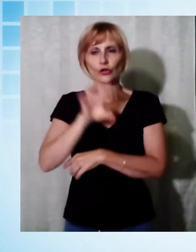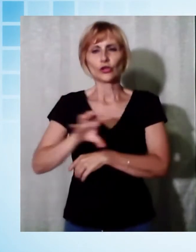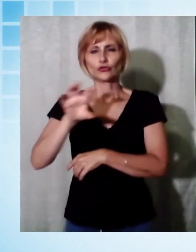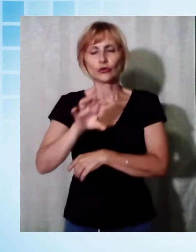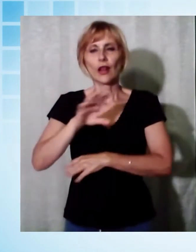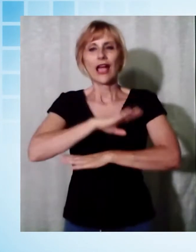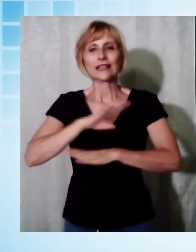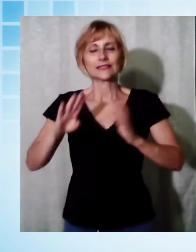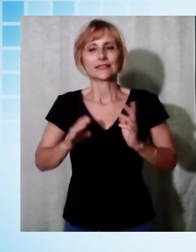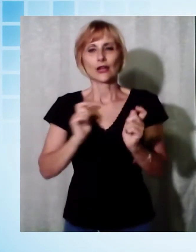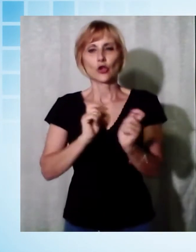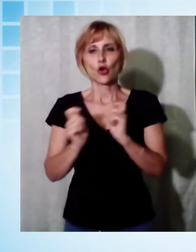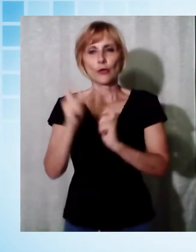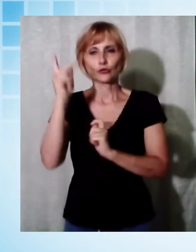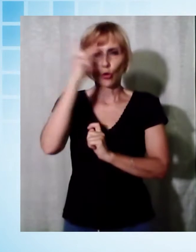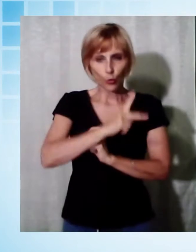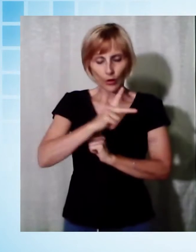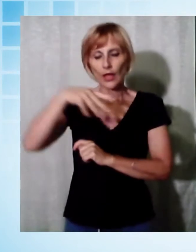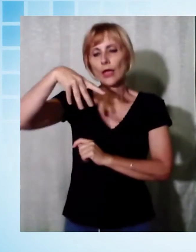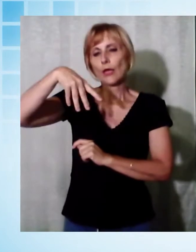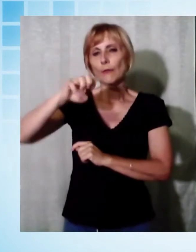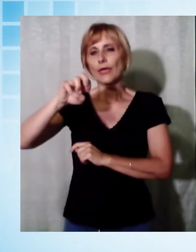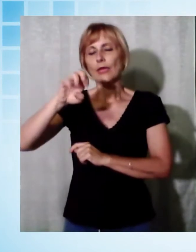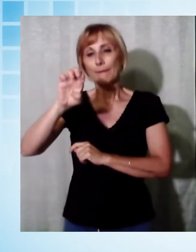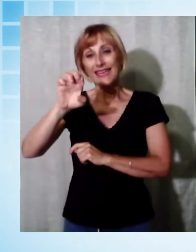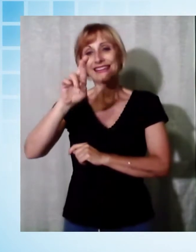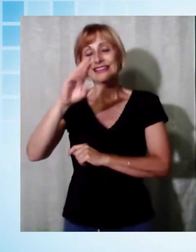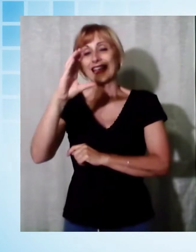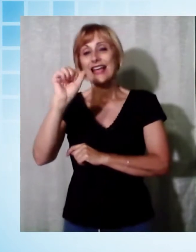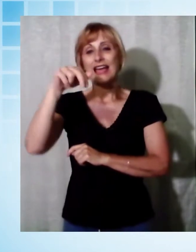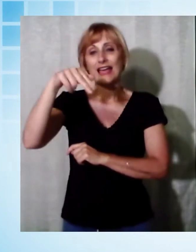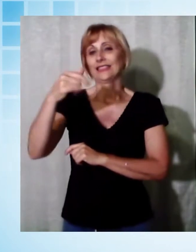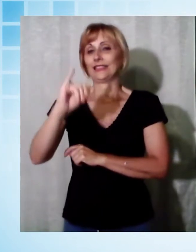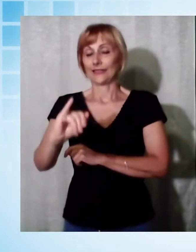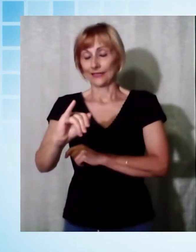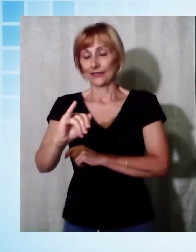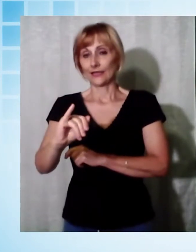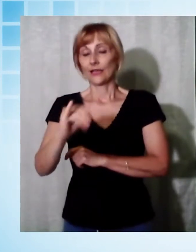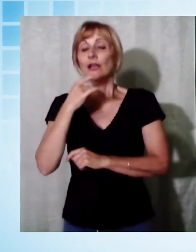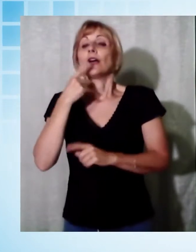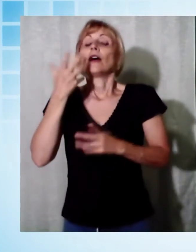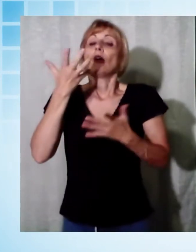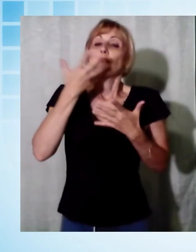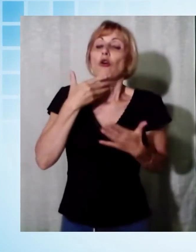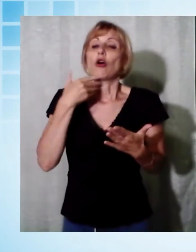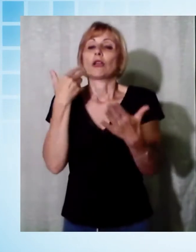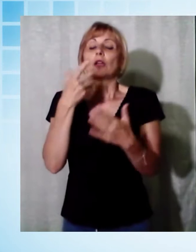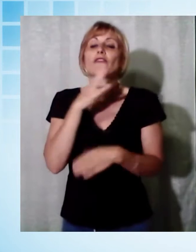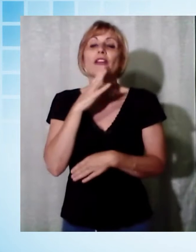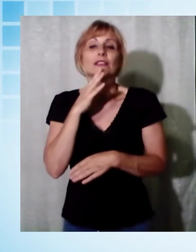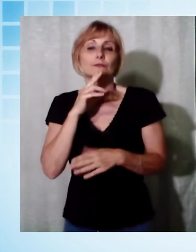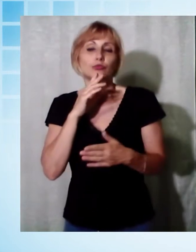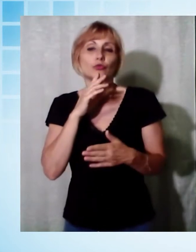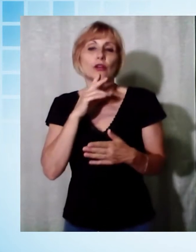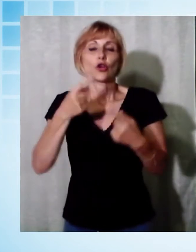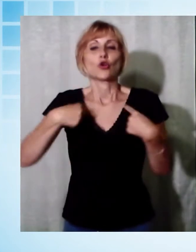commercio del Comune di Lucca, Valentina Mercanti, a lanciare la sua discesa in campo con un post su Facebook. È stato l'attuale consigliere regionale